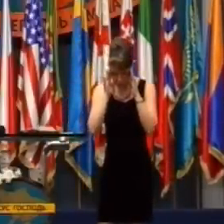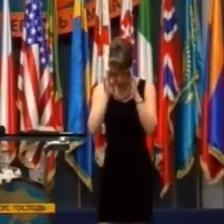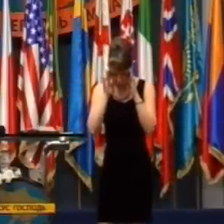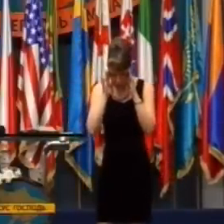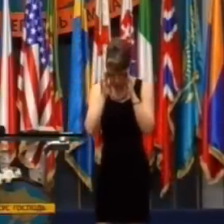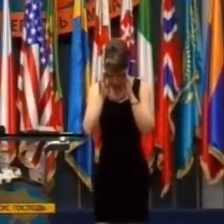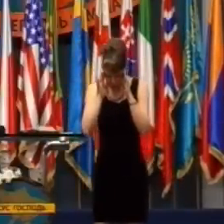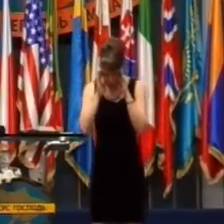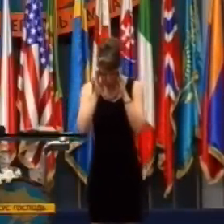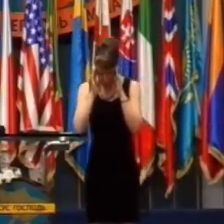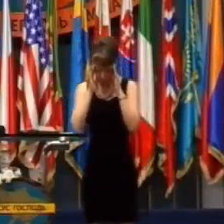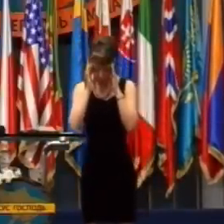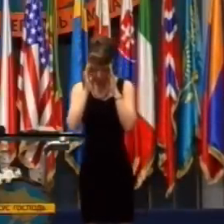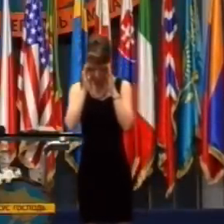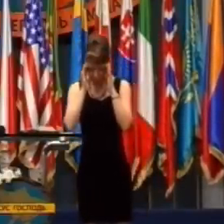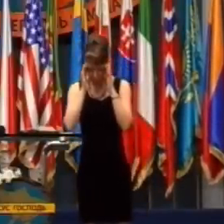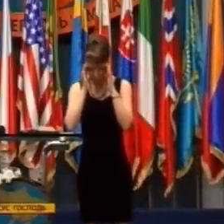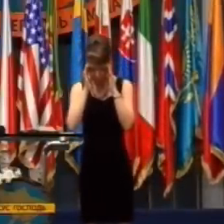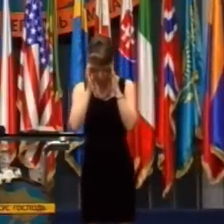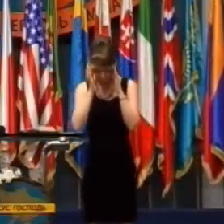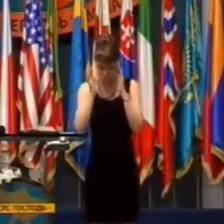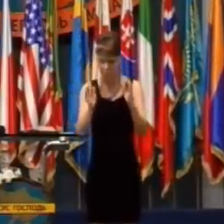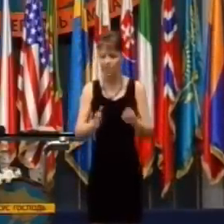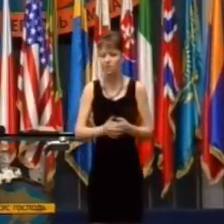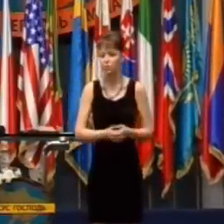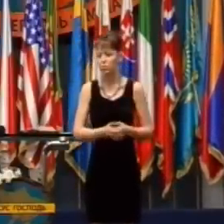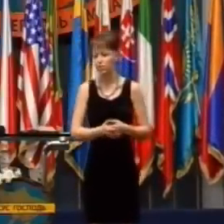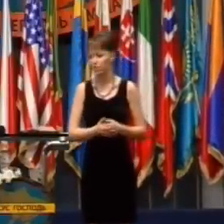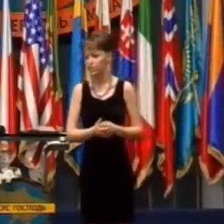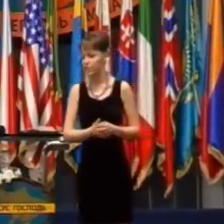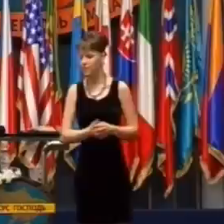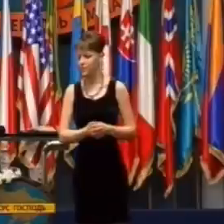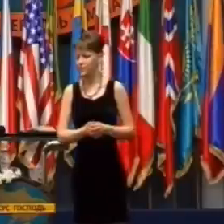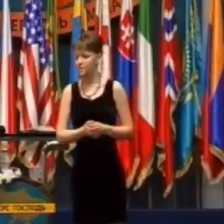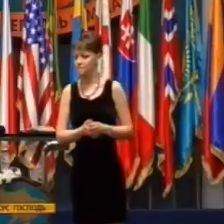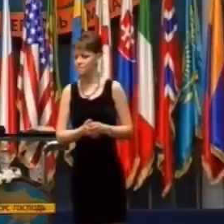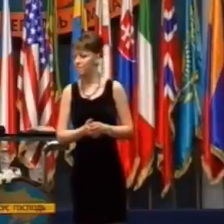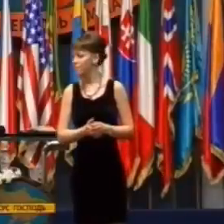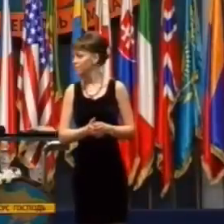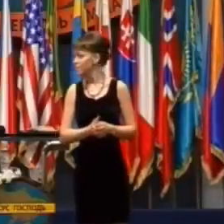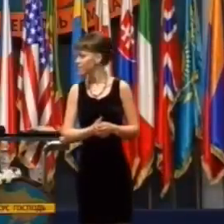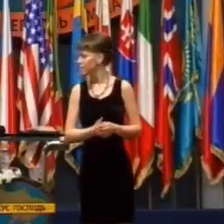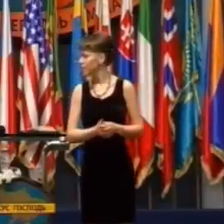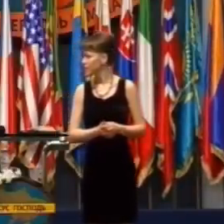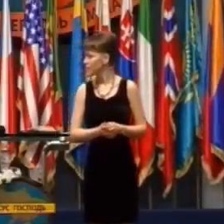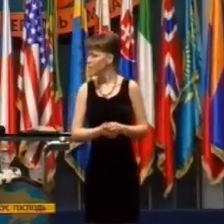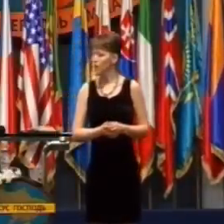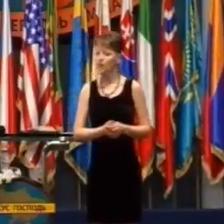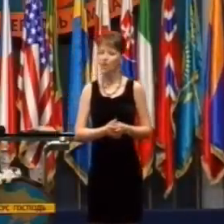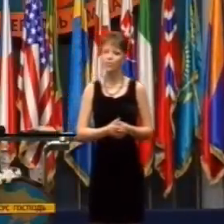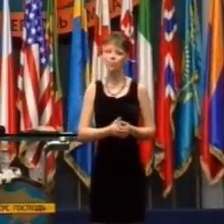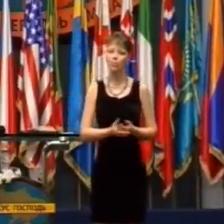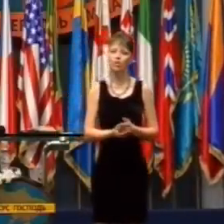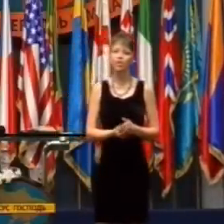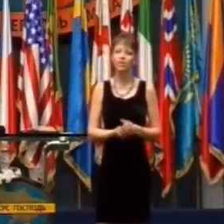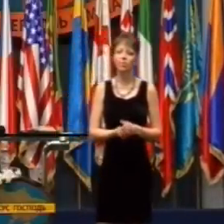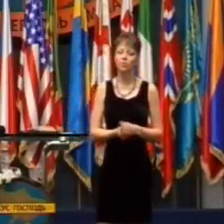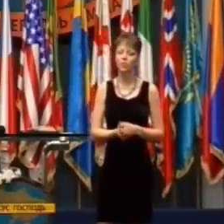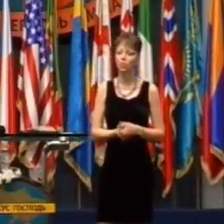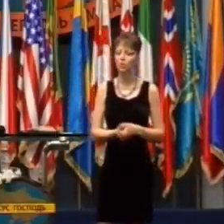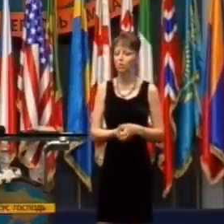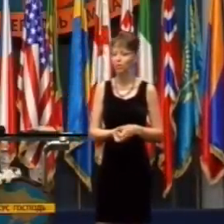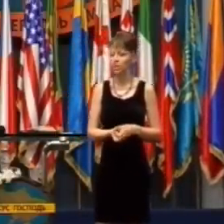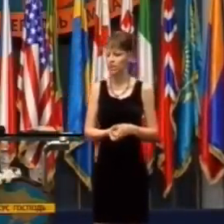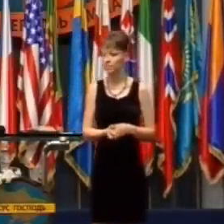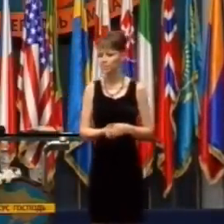Chcem, aby ste si uvedomili, čo sa stalo, keď bol Kristus vzkriesený z mŕtvych. V Japonsku cez druhú